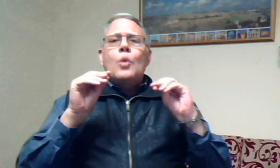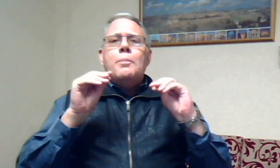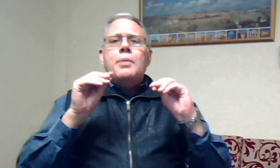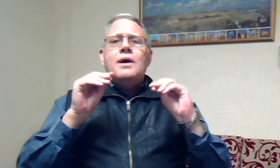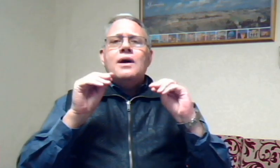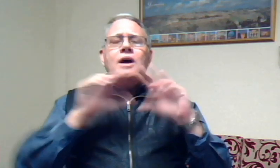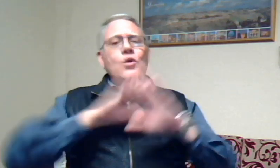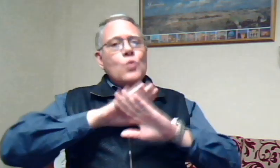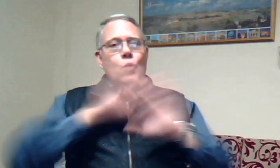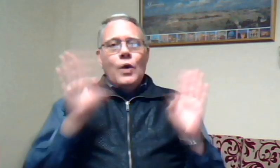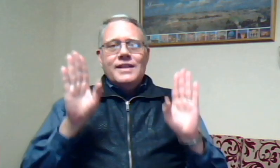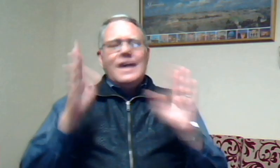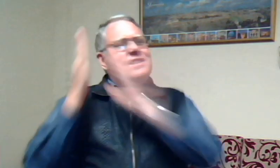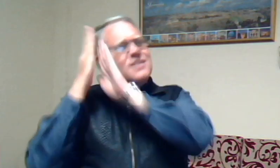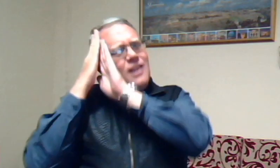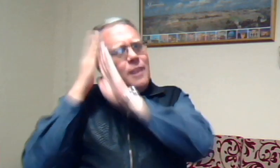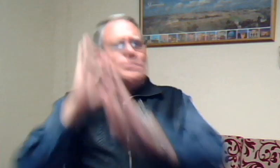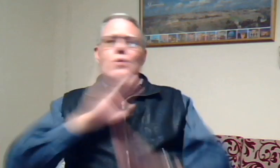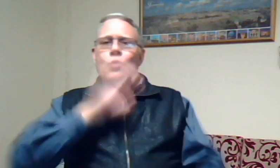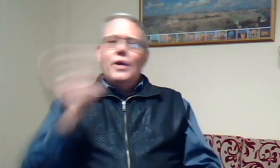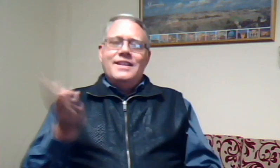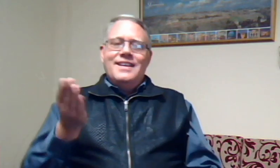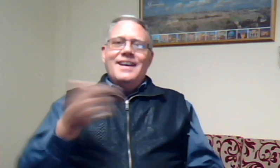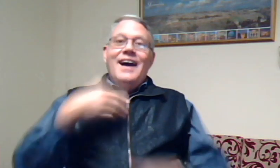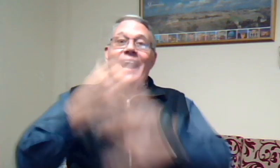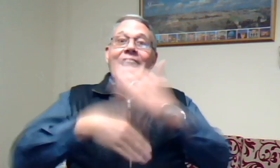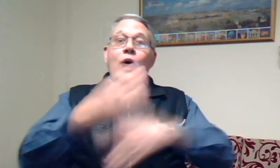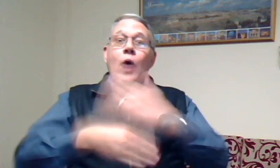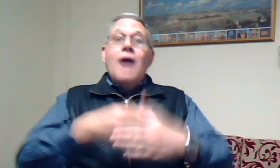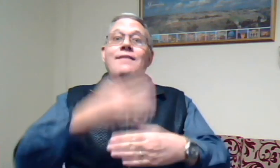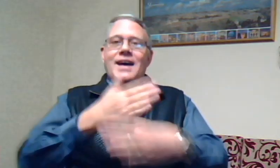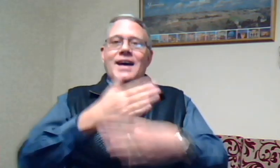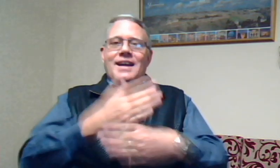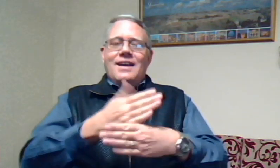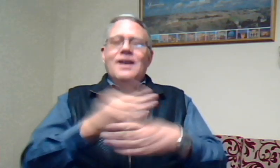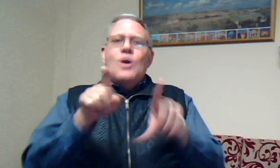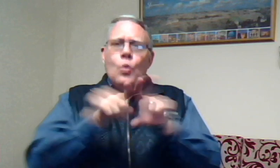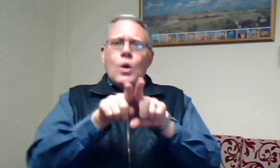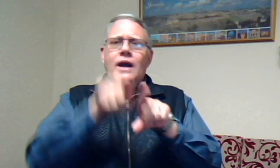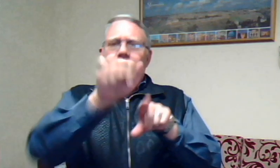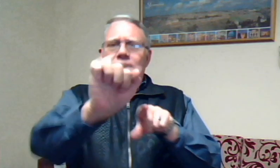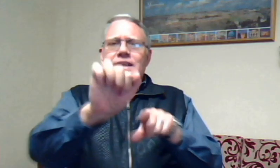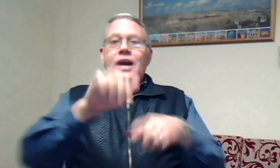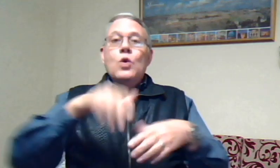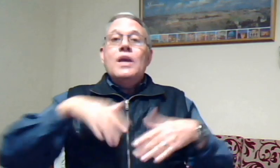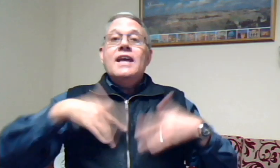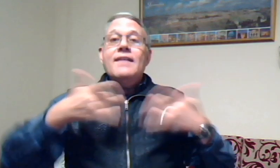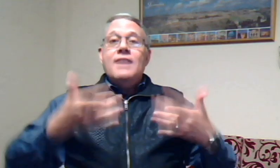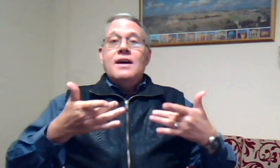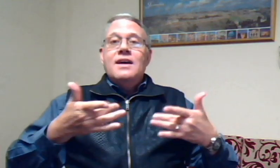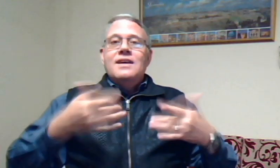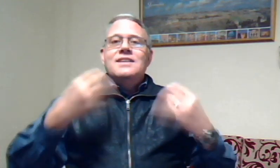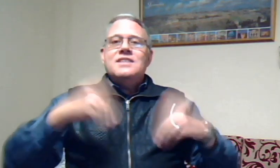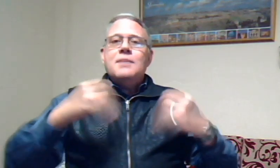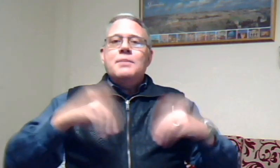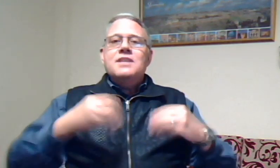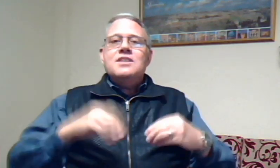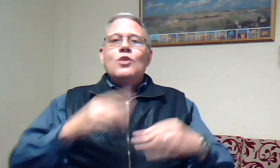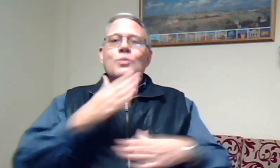nooit, hy slaap nooit hy hou aan werk ook in jou lewe is hy bezig om te